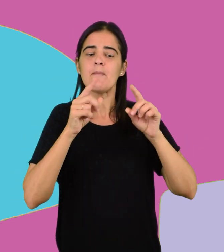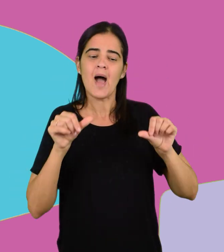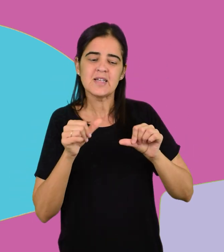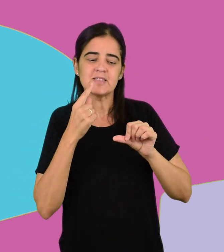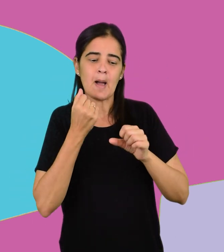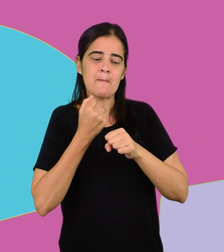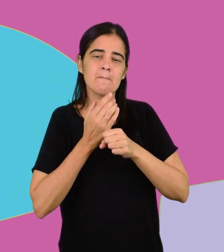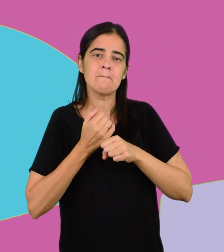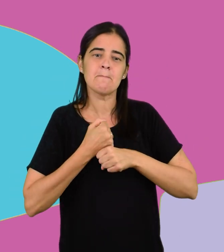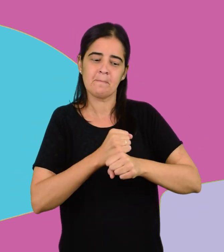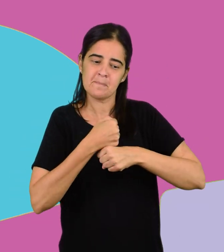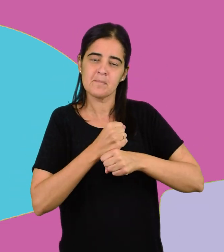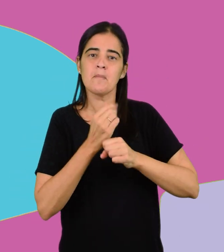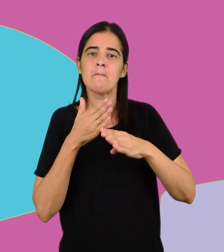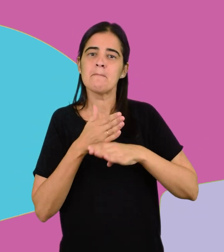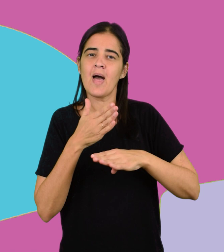zona y hacía esculturas con ellas.